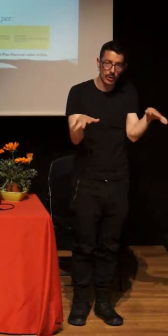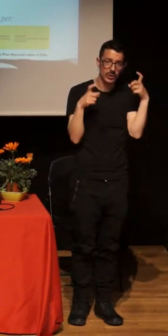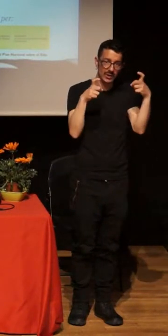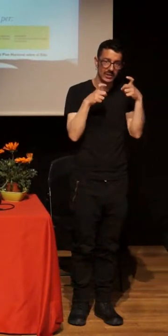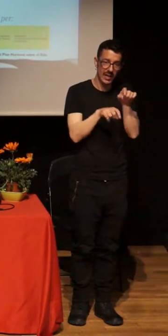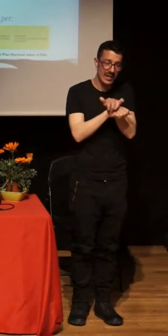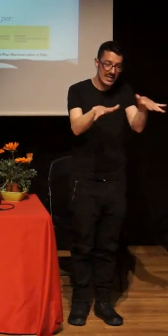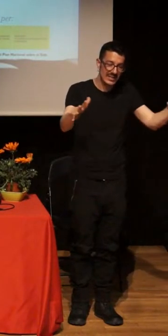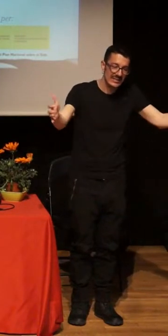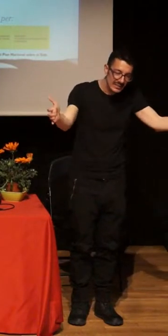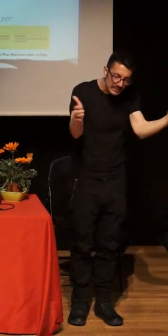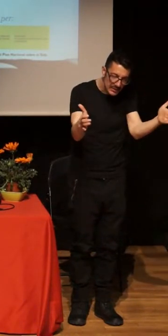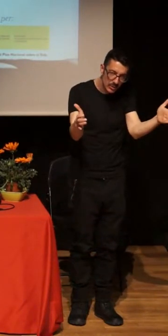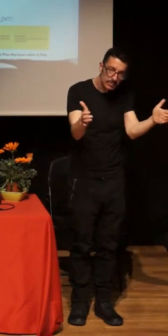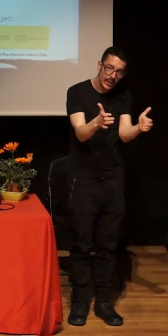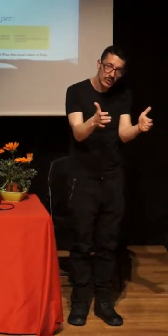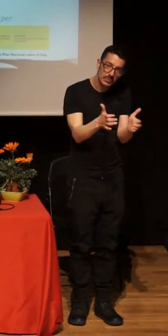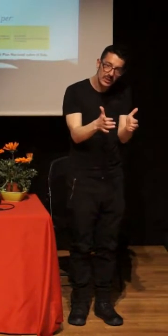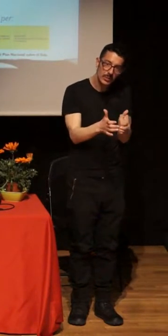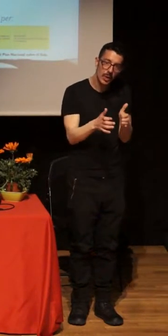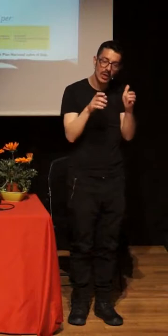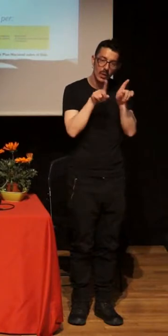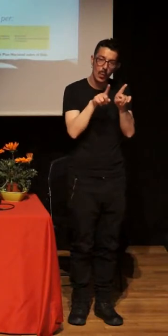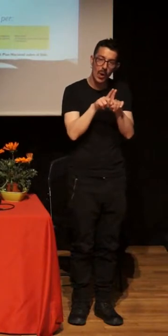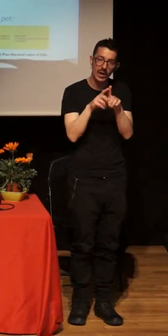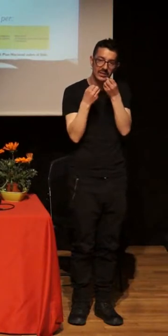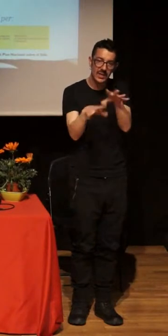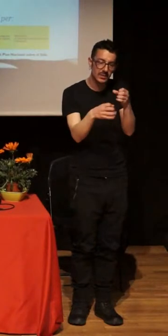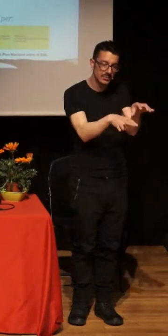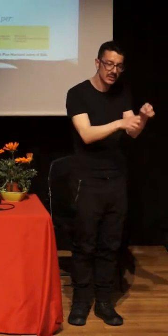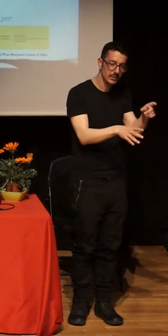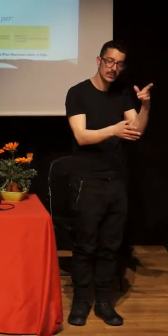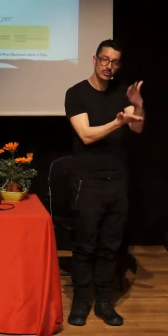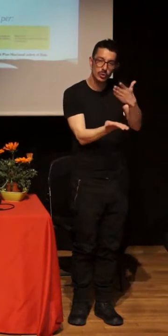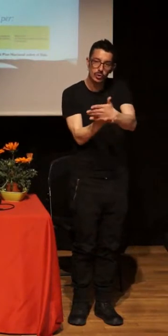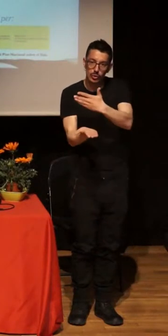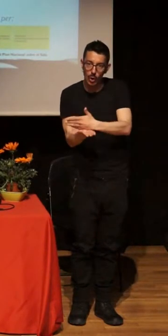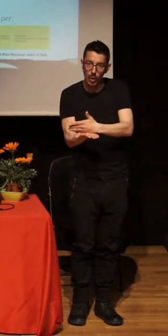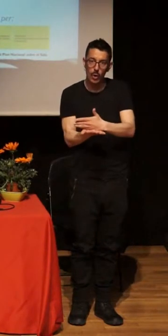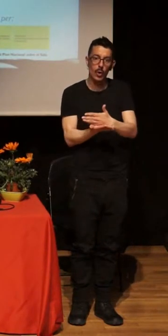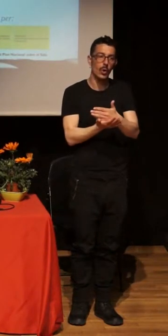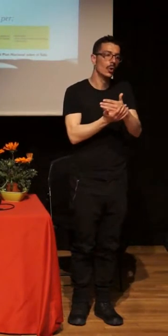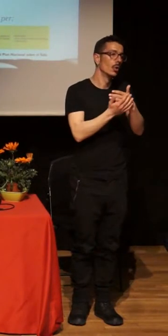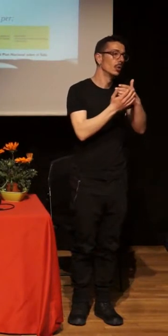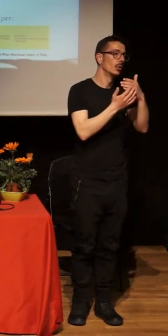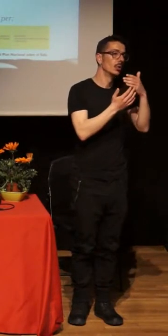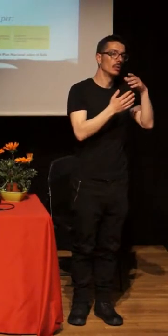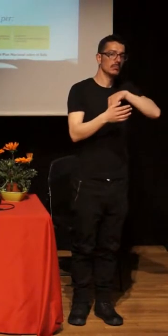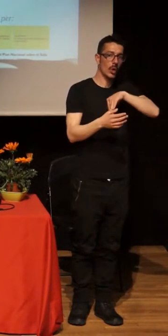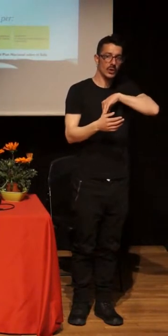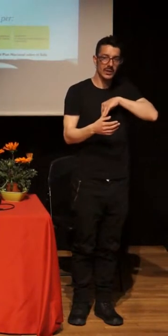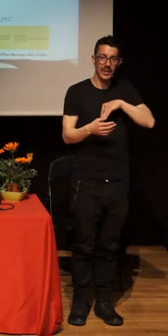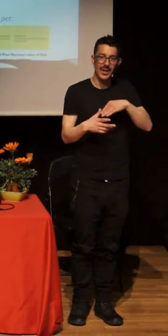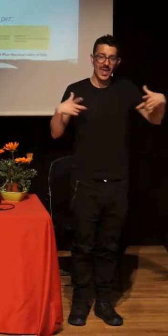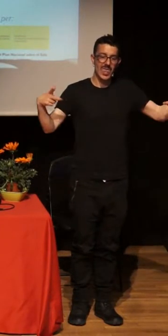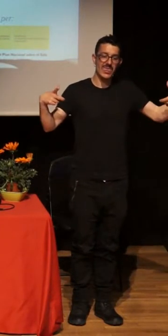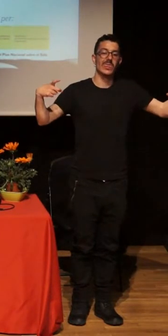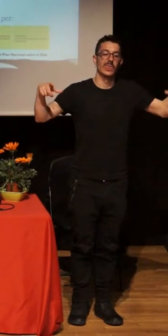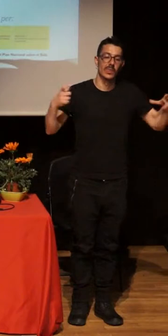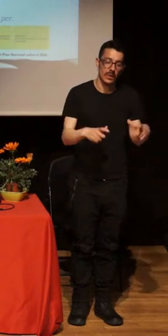las transmisiones, de reducción de la mortandad, de reducción de la… Bueno, básicamente